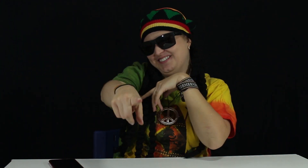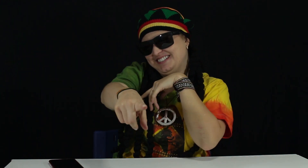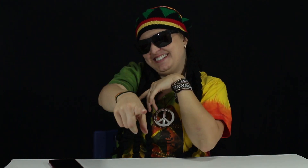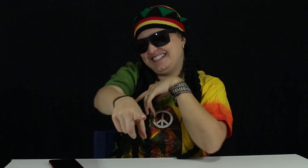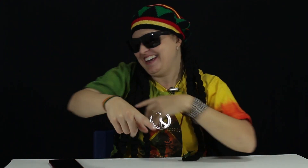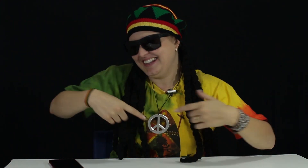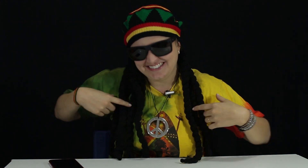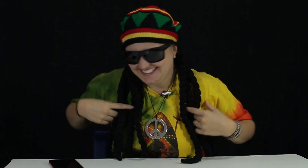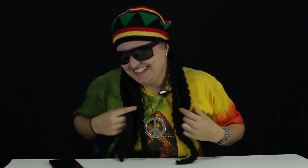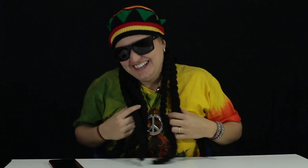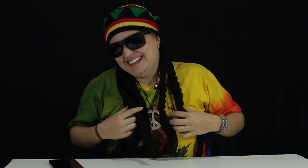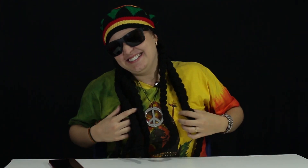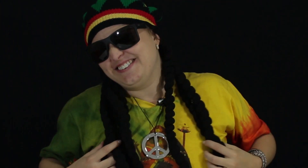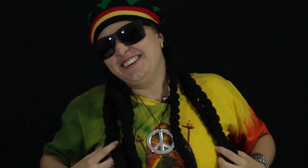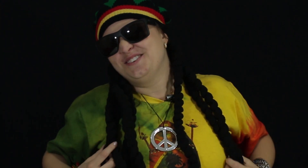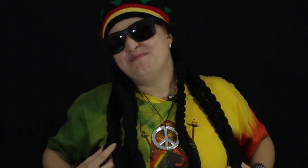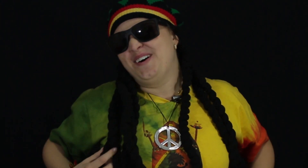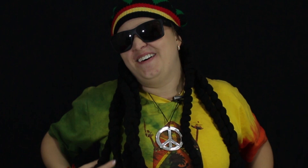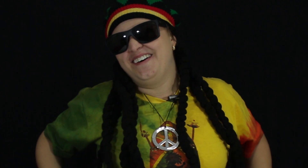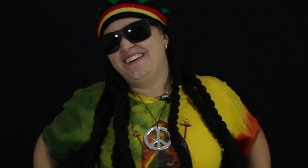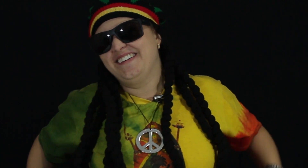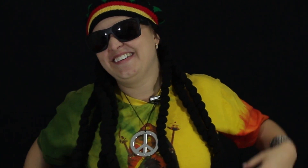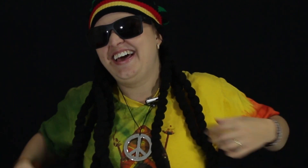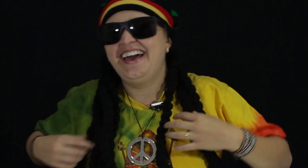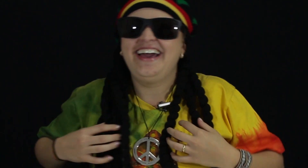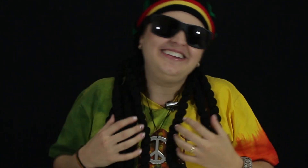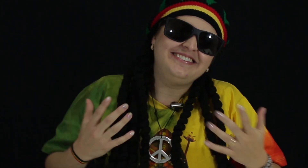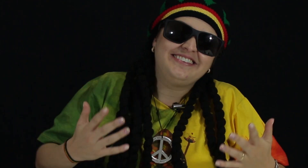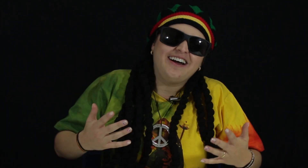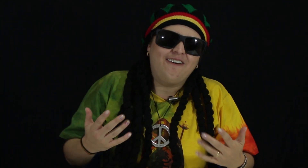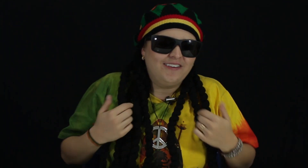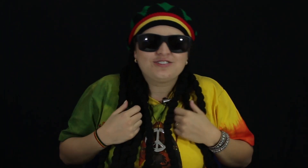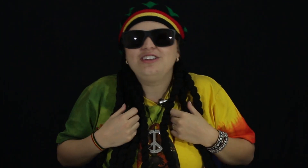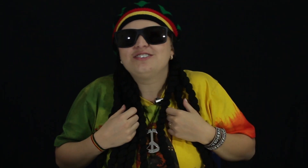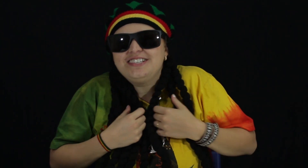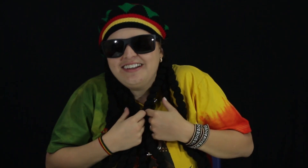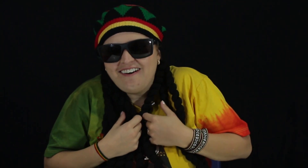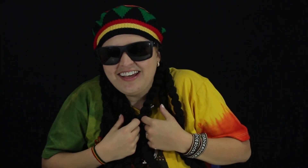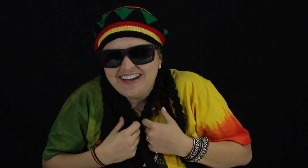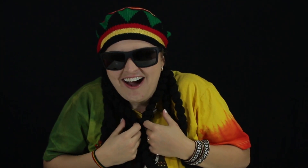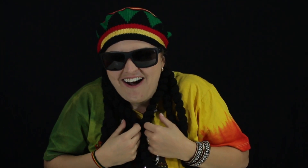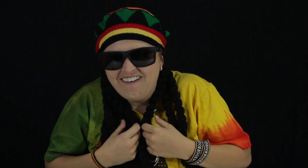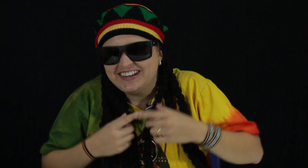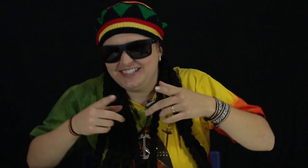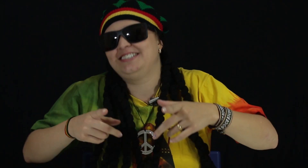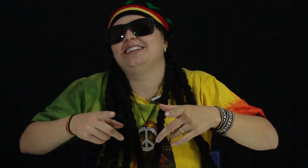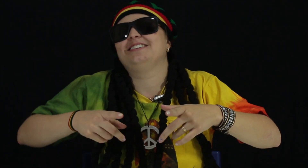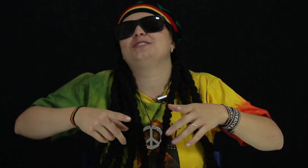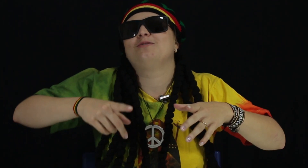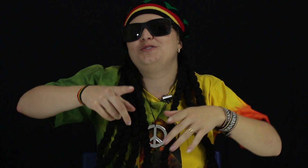você, sou aluno bom né, então escolhi um sinal legal pra te ensinar, um sinal de